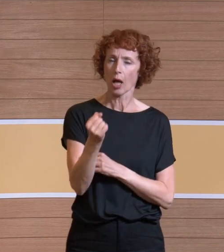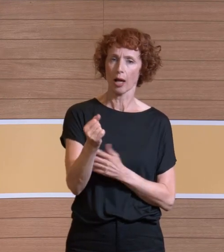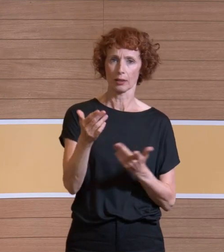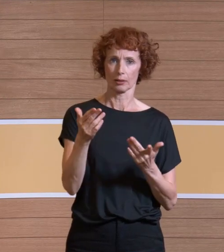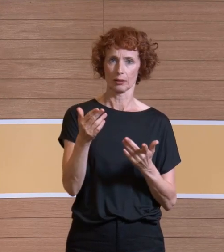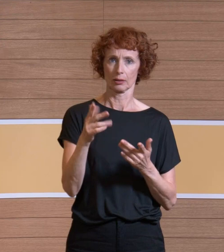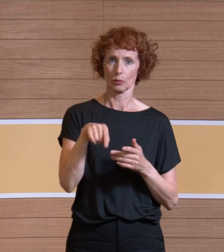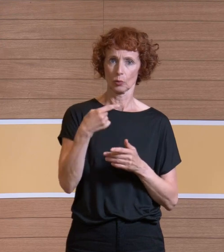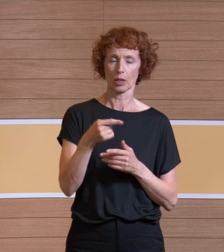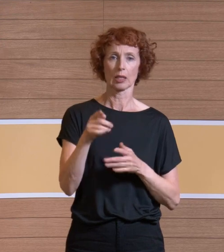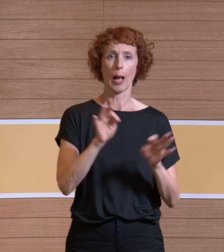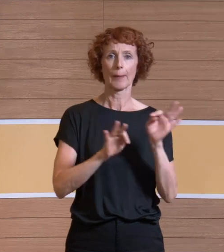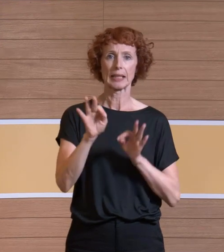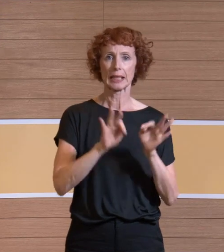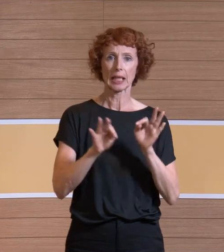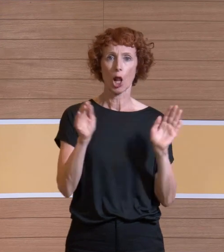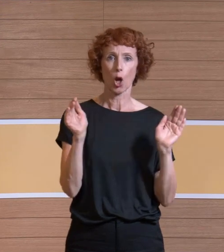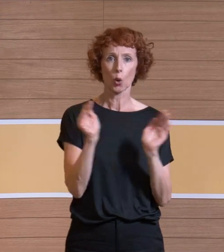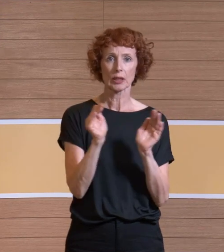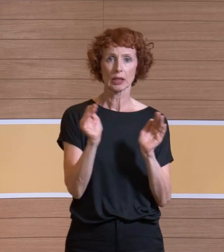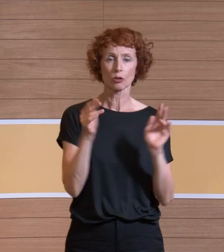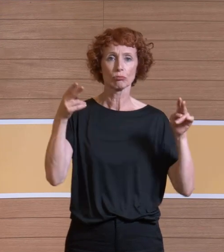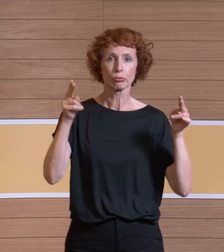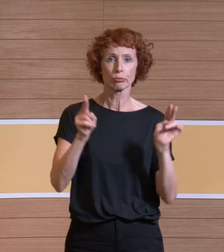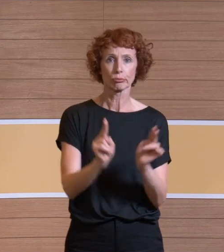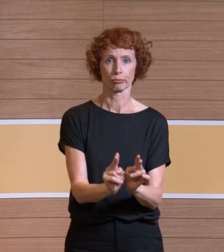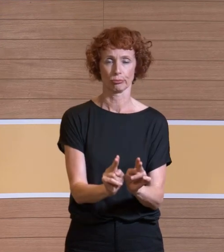kurzfristig die Partikelkonzentration zu reduzieren.